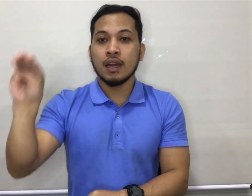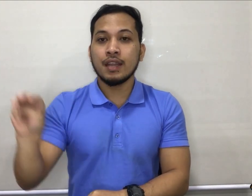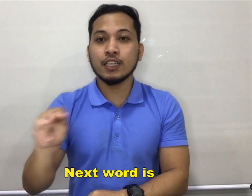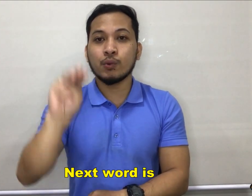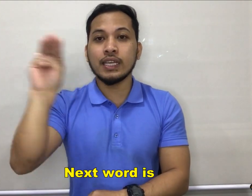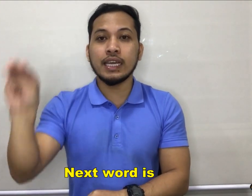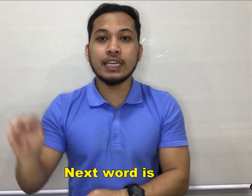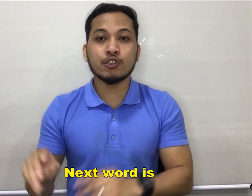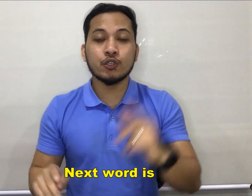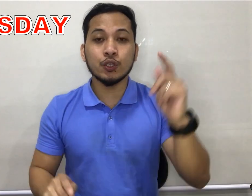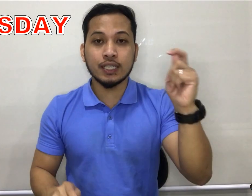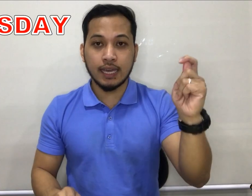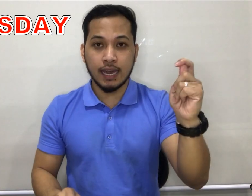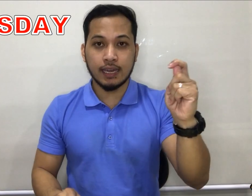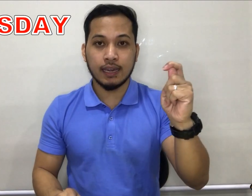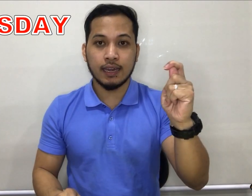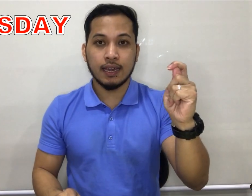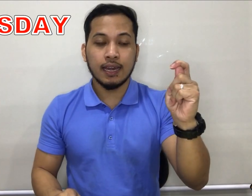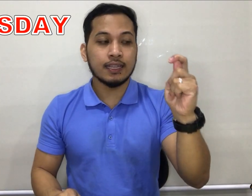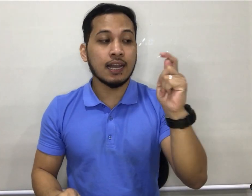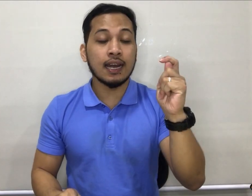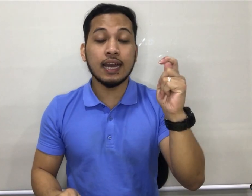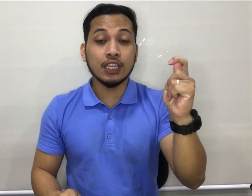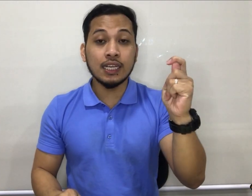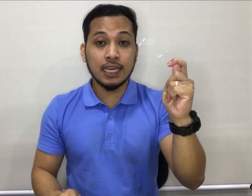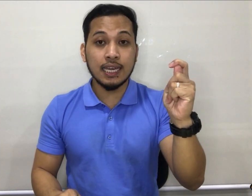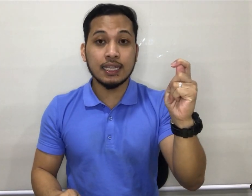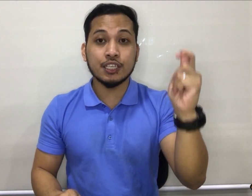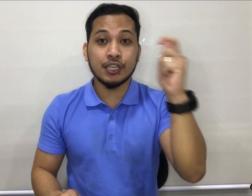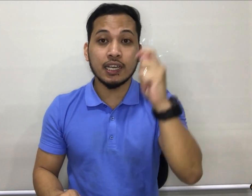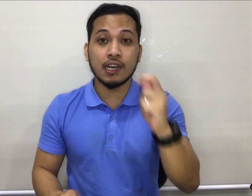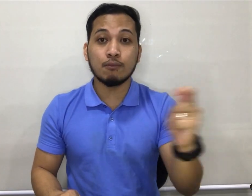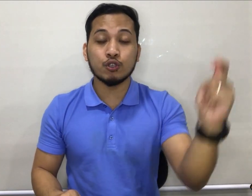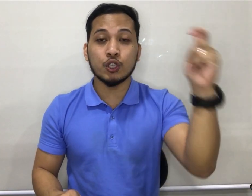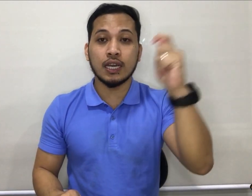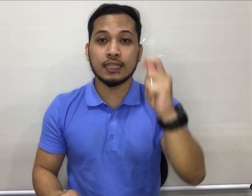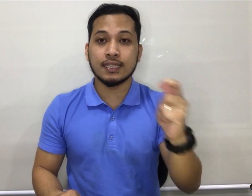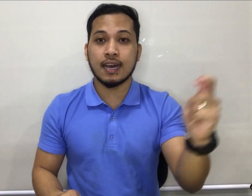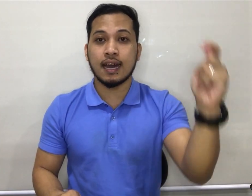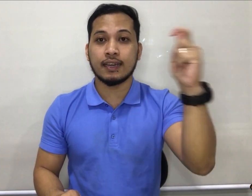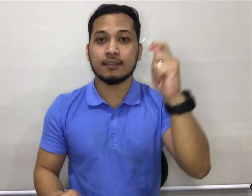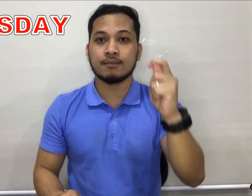Next word is Tuesday. Naka letter T, then circular motion lang din sa hangin.